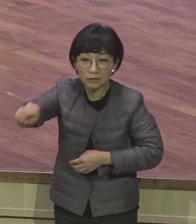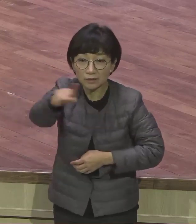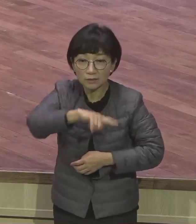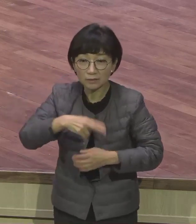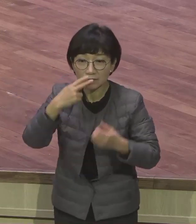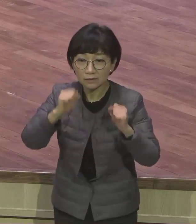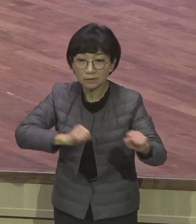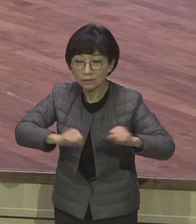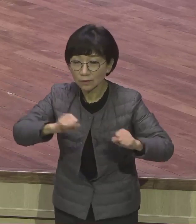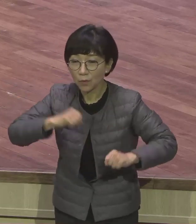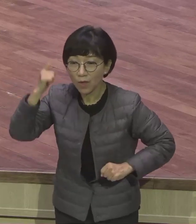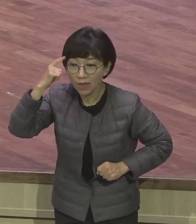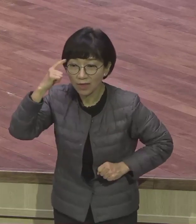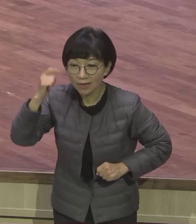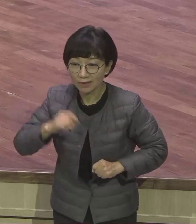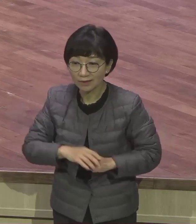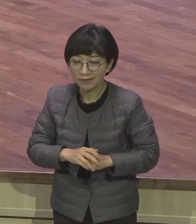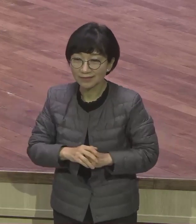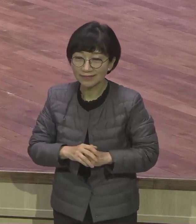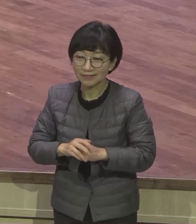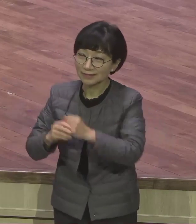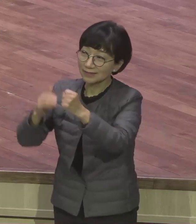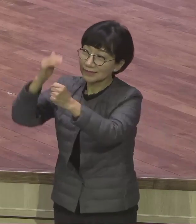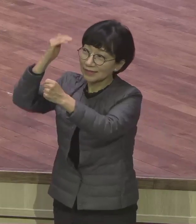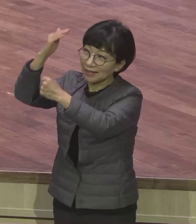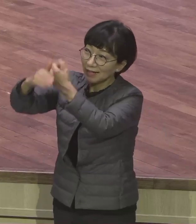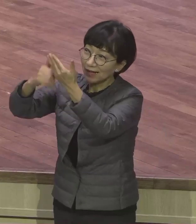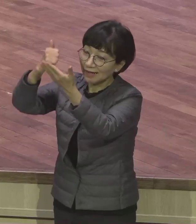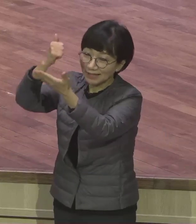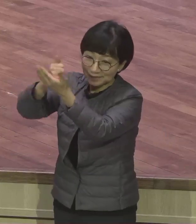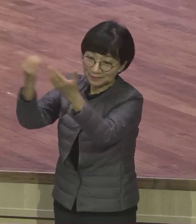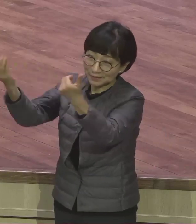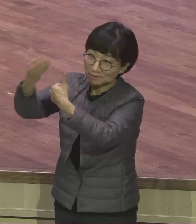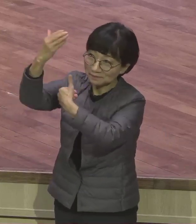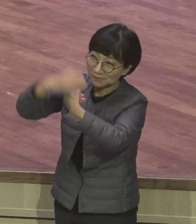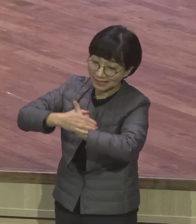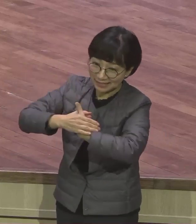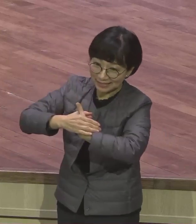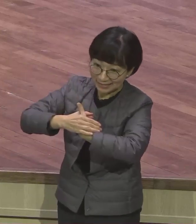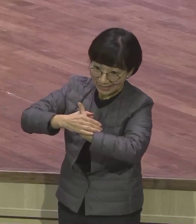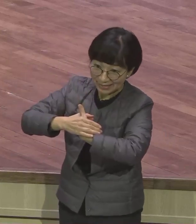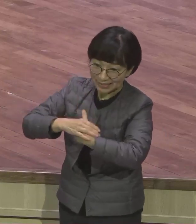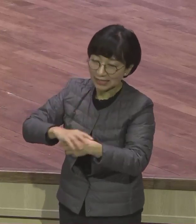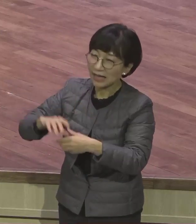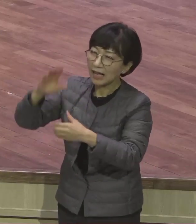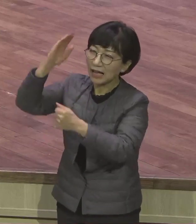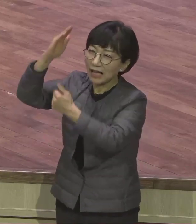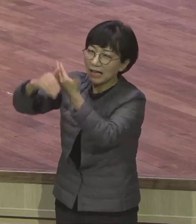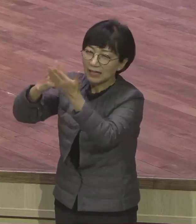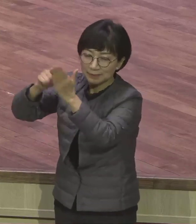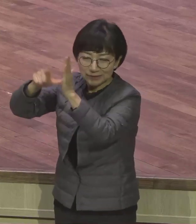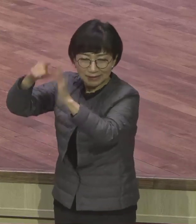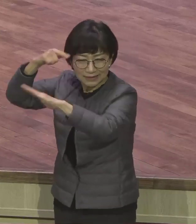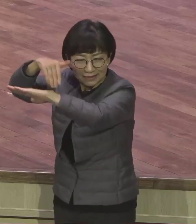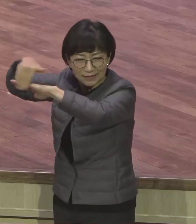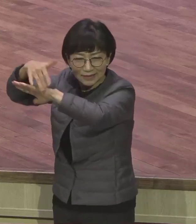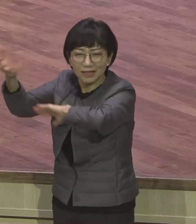일을 해야 돼요. 하나님의 시간표 하나님의 스케줄이 있어. 하나님의 일을 이루시는데